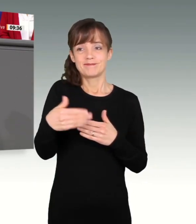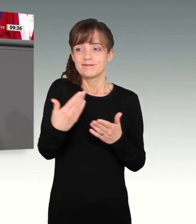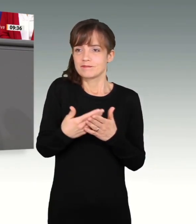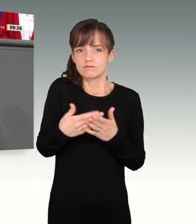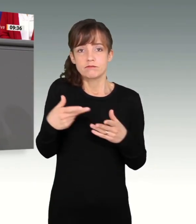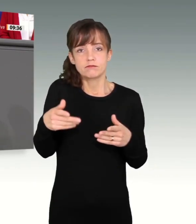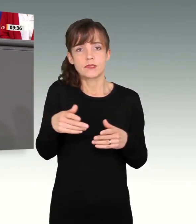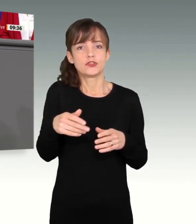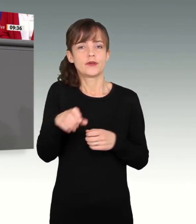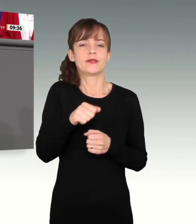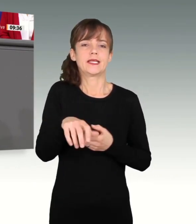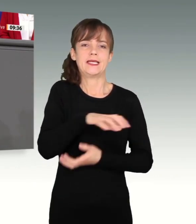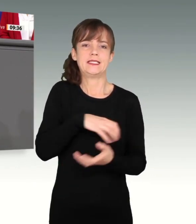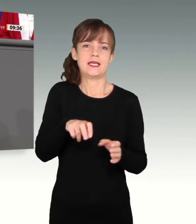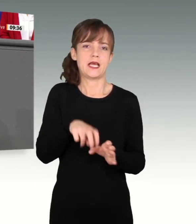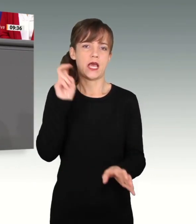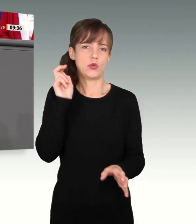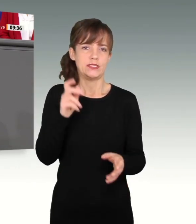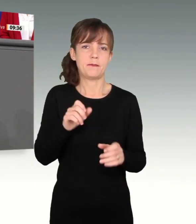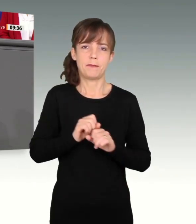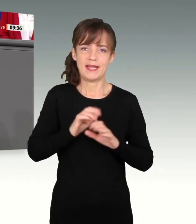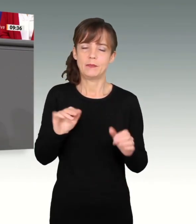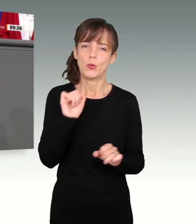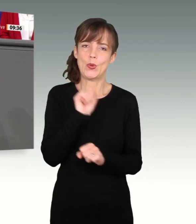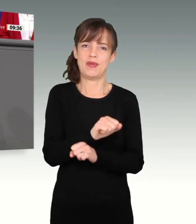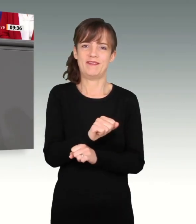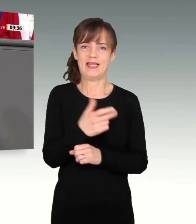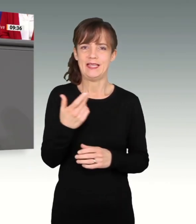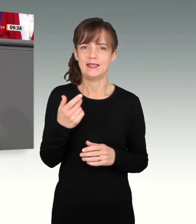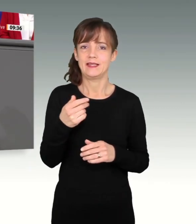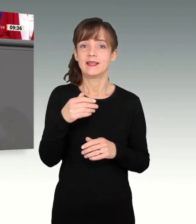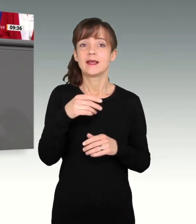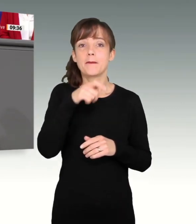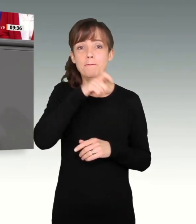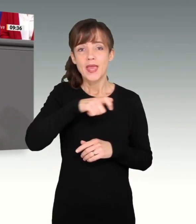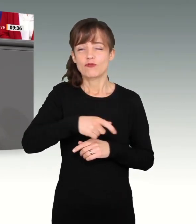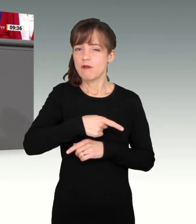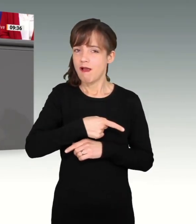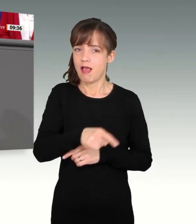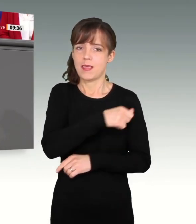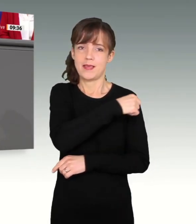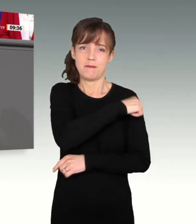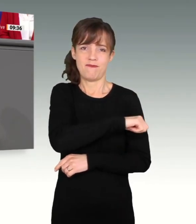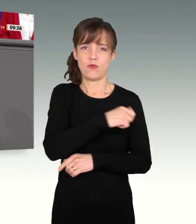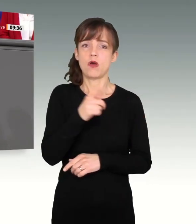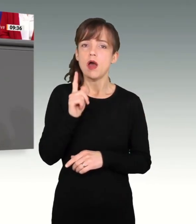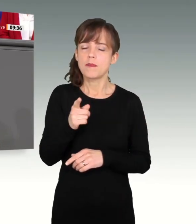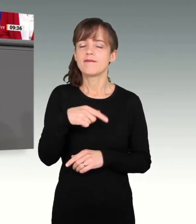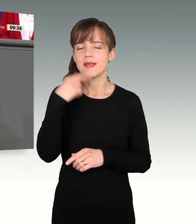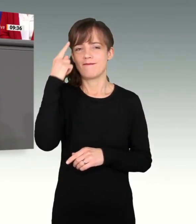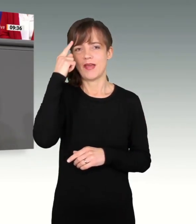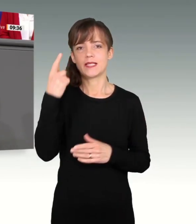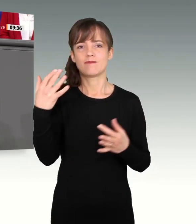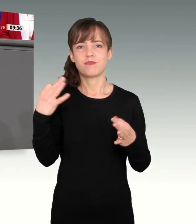Krise. Mittelfristig ist das der Weg zur Überwindung der Pandemie, alle die Menschen in Deutschland zu impfen. Aber kurzfristig weißen wir auch, wir brauchen